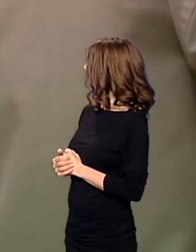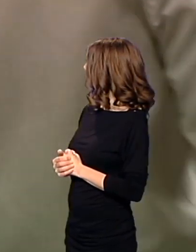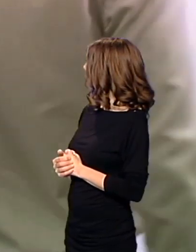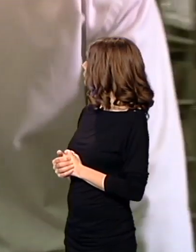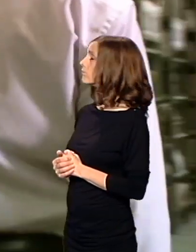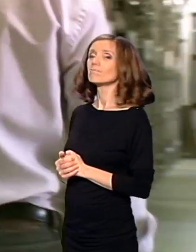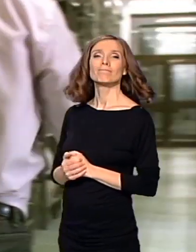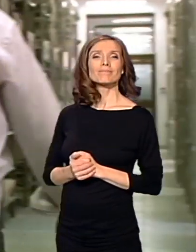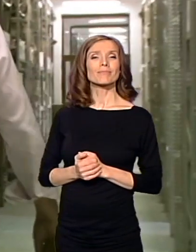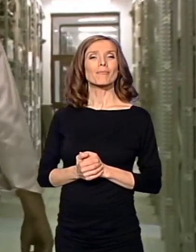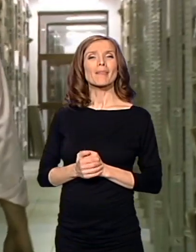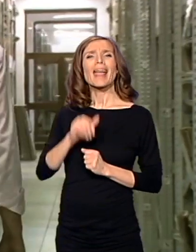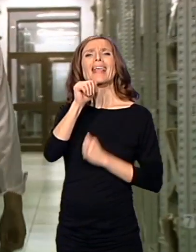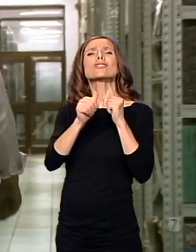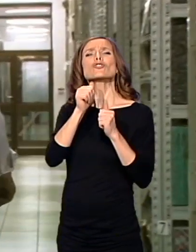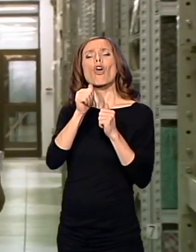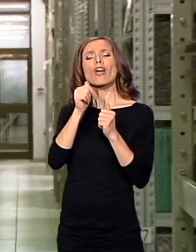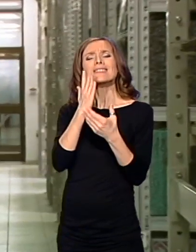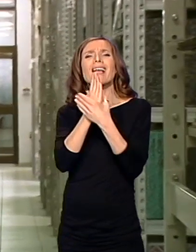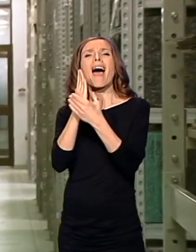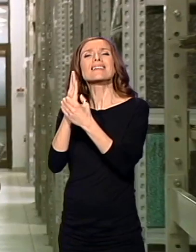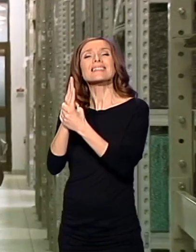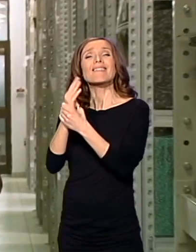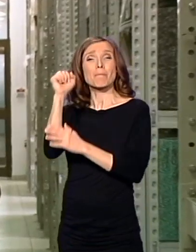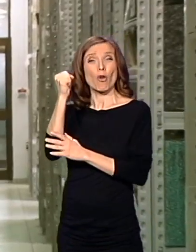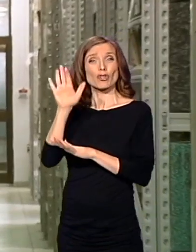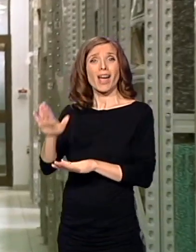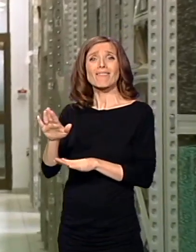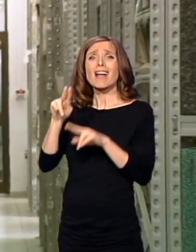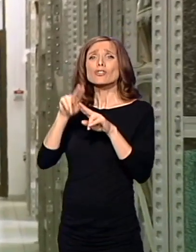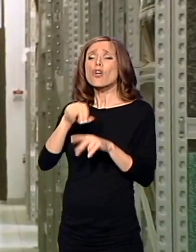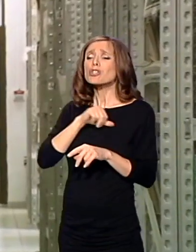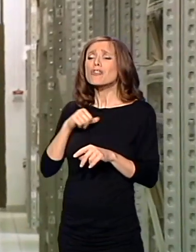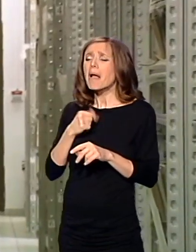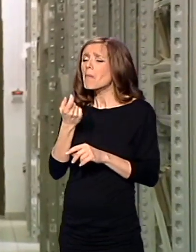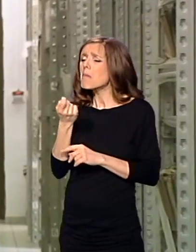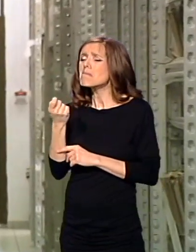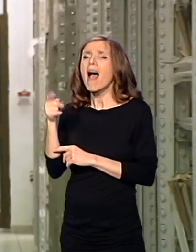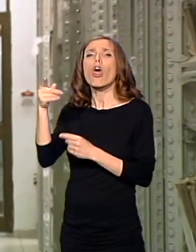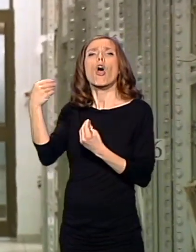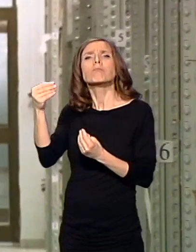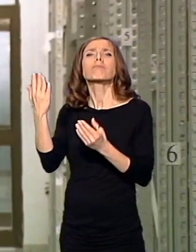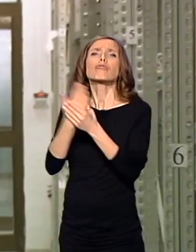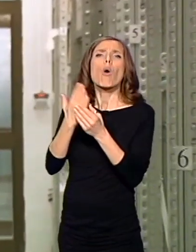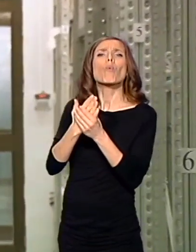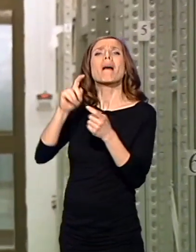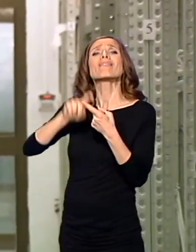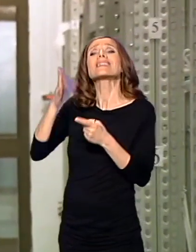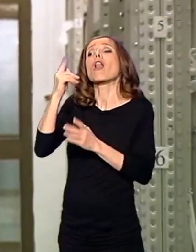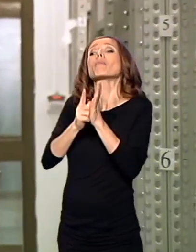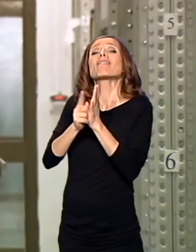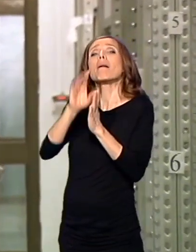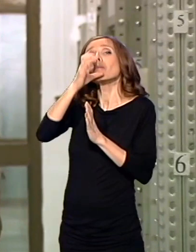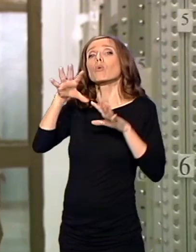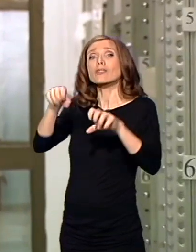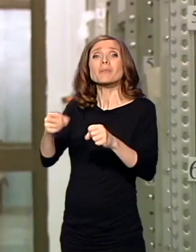U istorijskom arhivu grada Požarevca postoji svega nekoliko dokumenta iz perioda bugarske okupacije. Bugari su spalili i